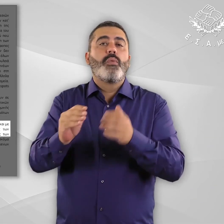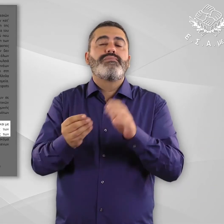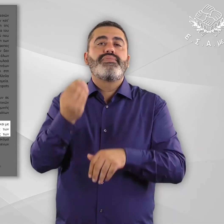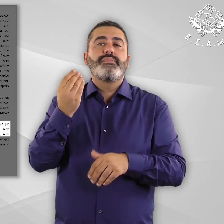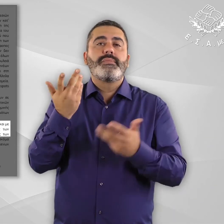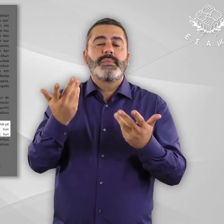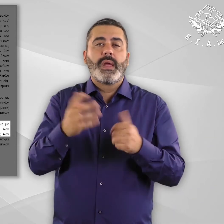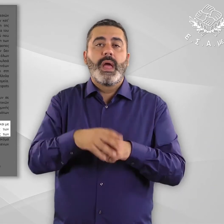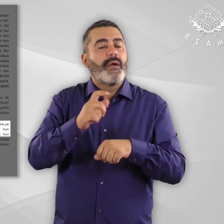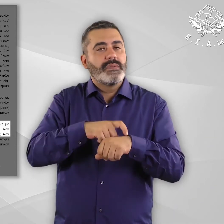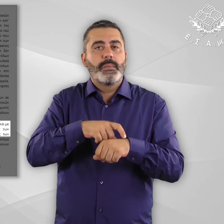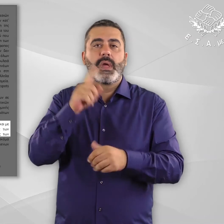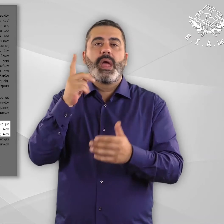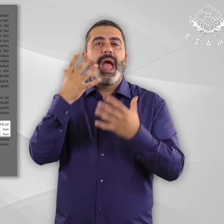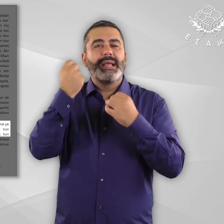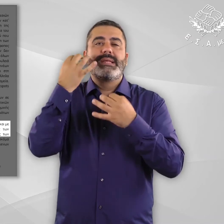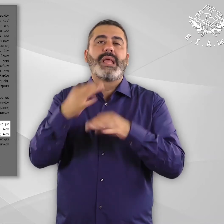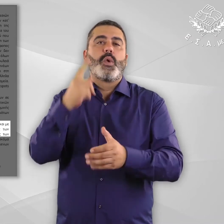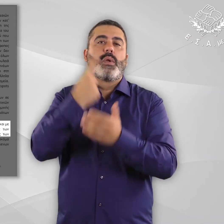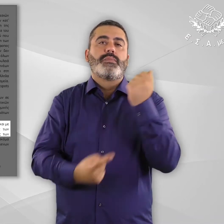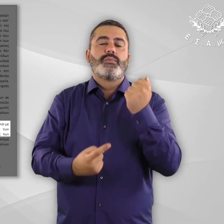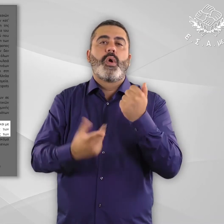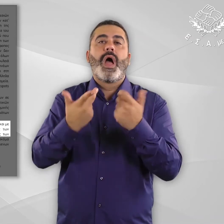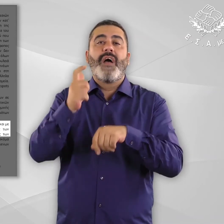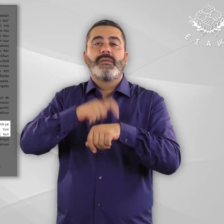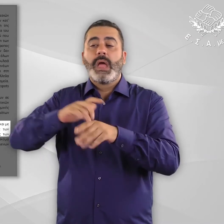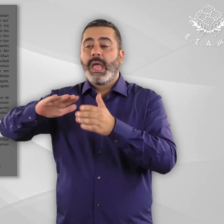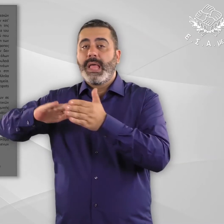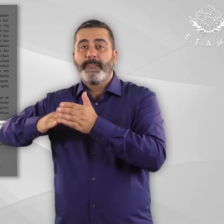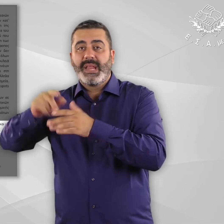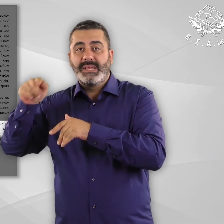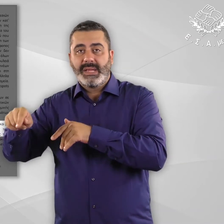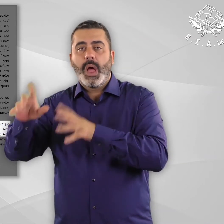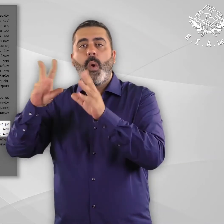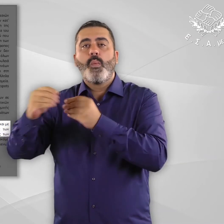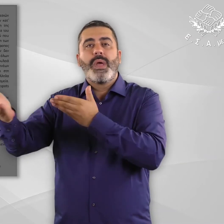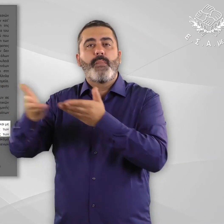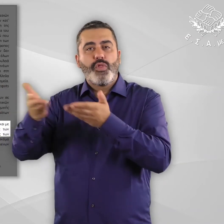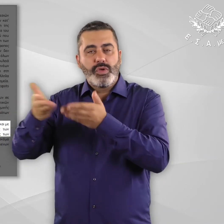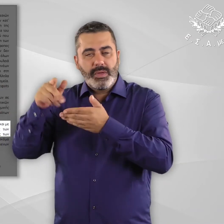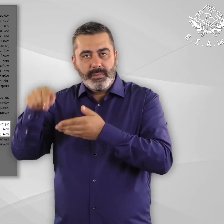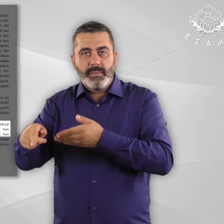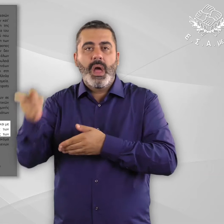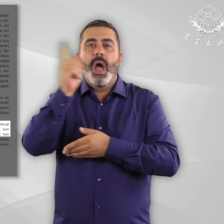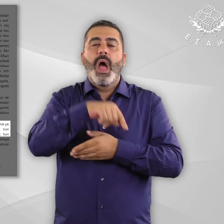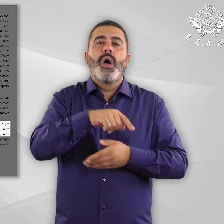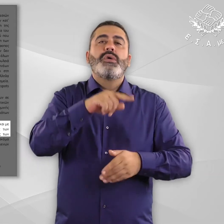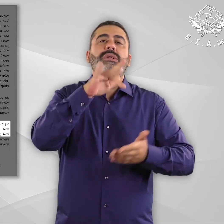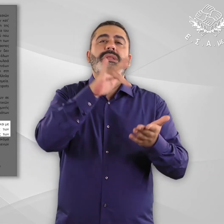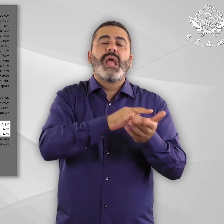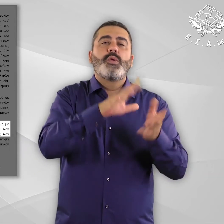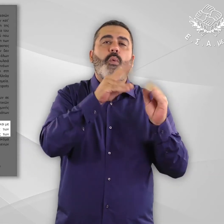έλλειψη της αναγκαίας υποστήριξης συνδέεται, επίσης, και με το κενό που εντοπίζεται στις διαδικασίες διασύνδεσης των